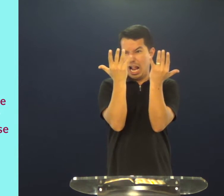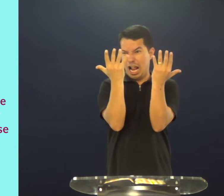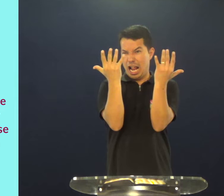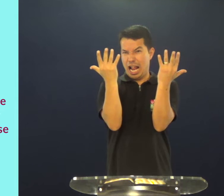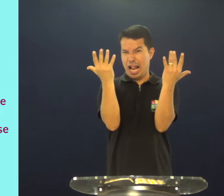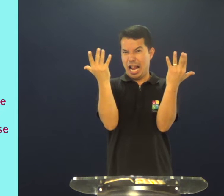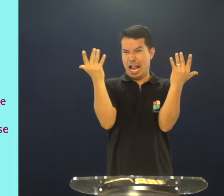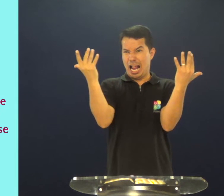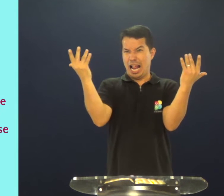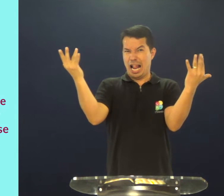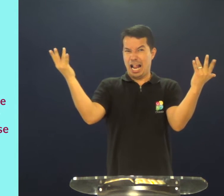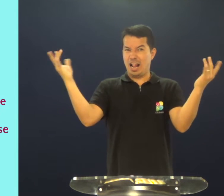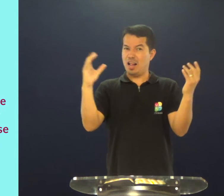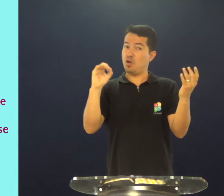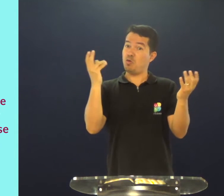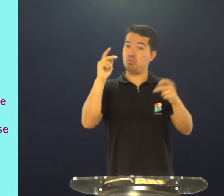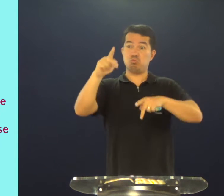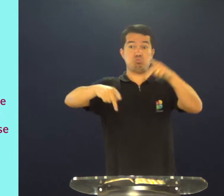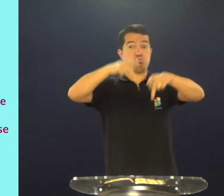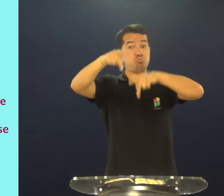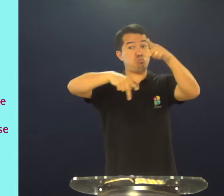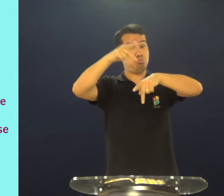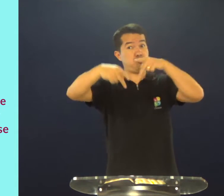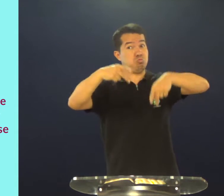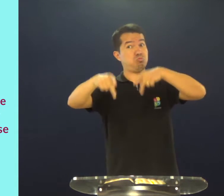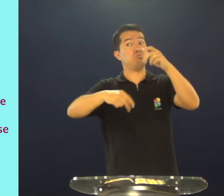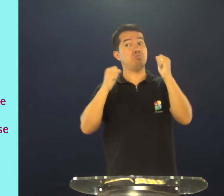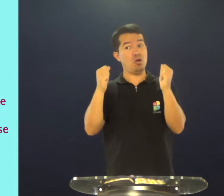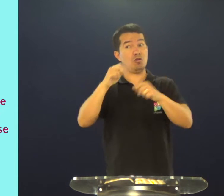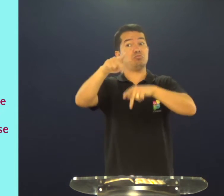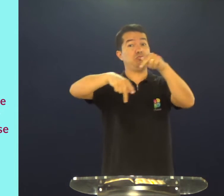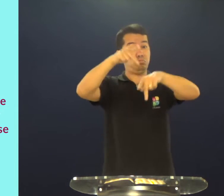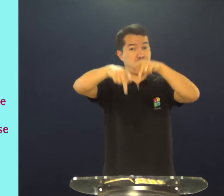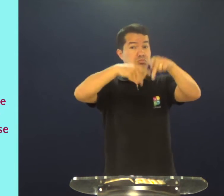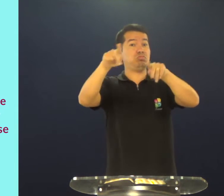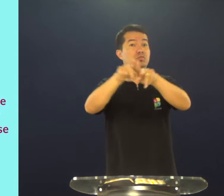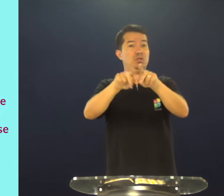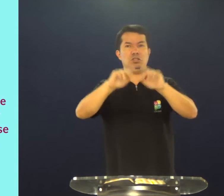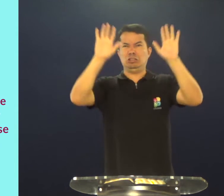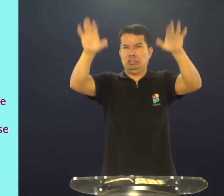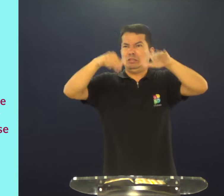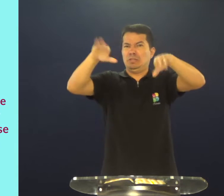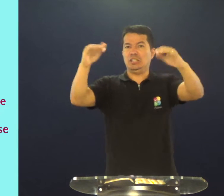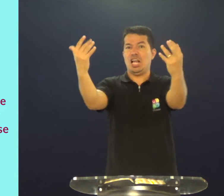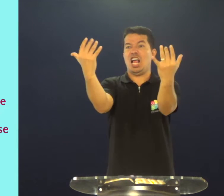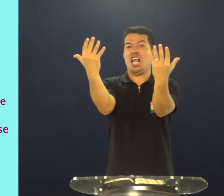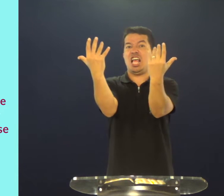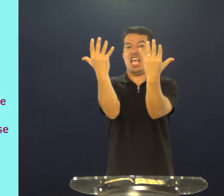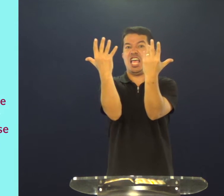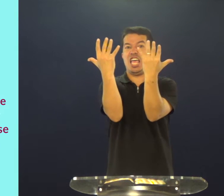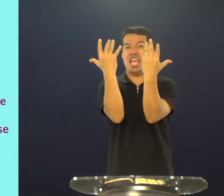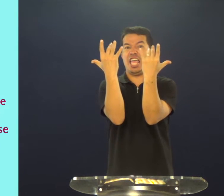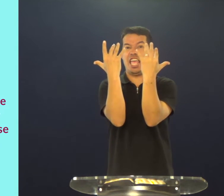muitas pessoas, ou um povo grande, um povo, muita gente,